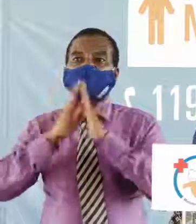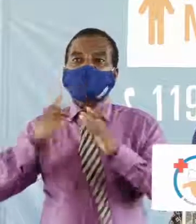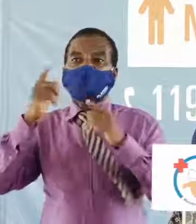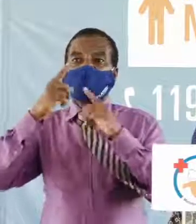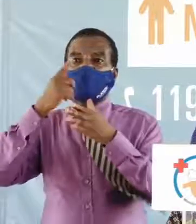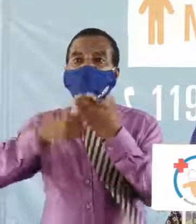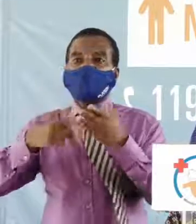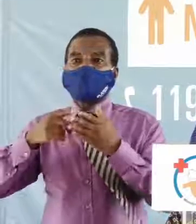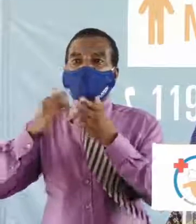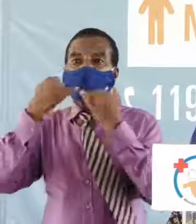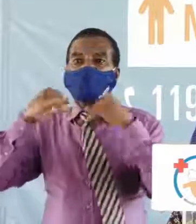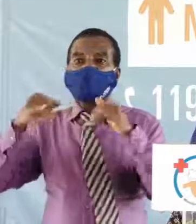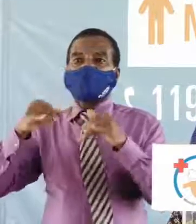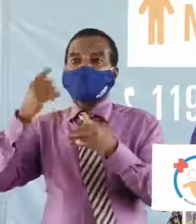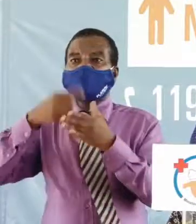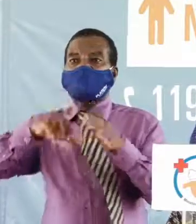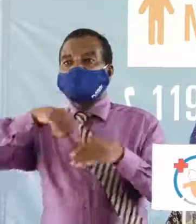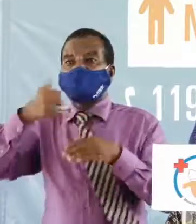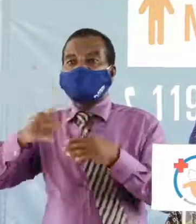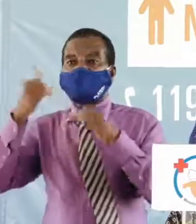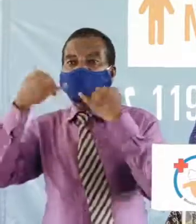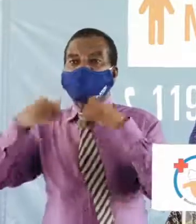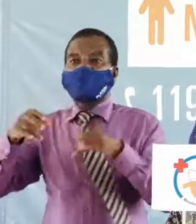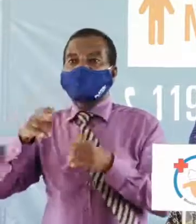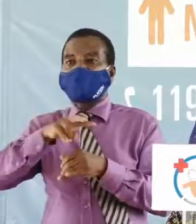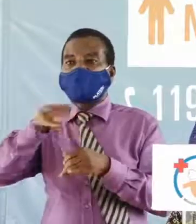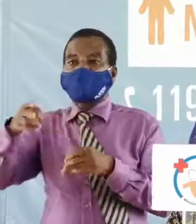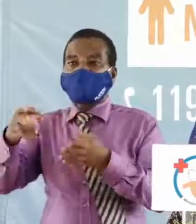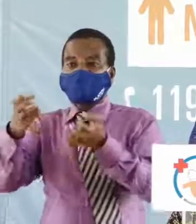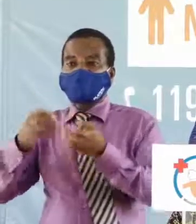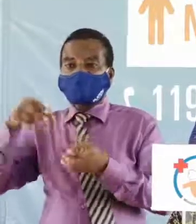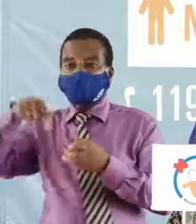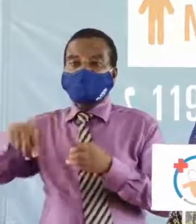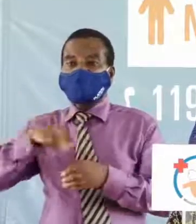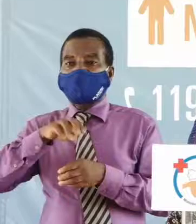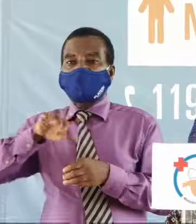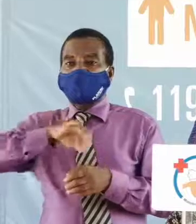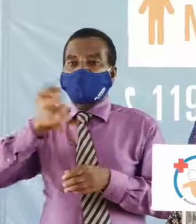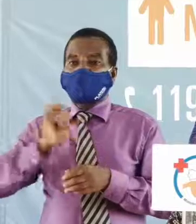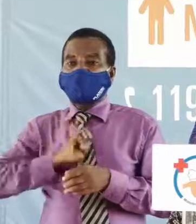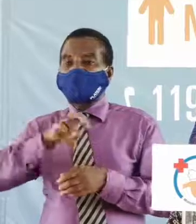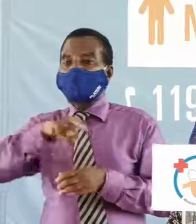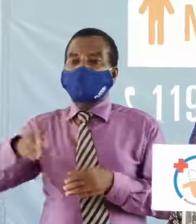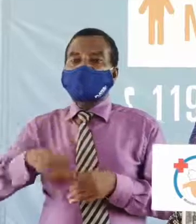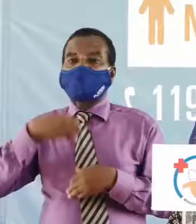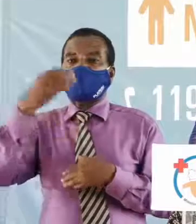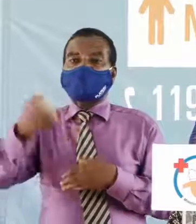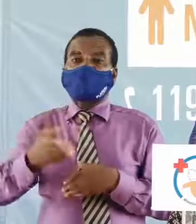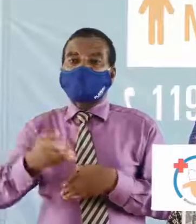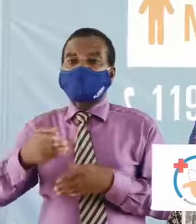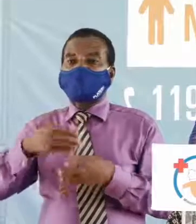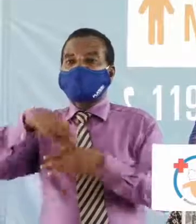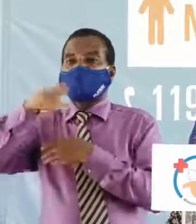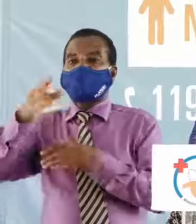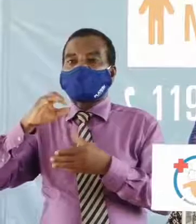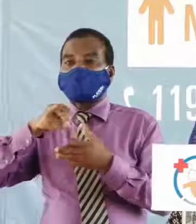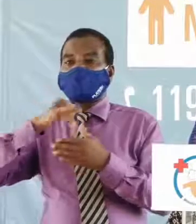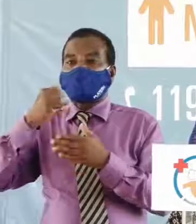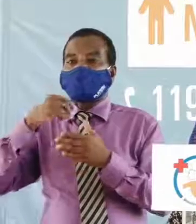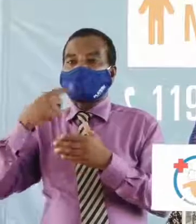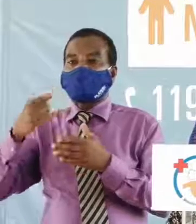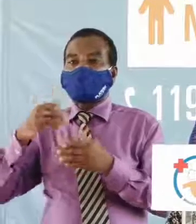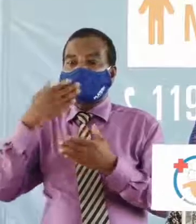quelle autre information vous voudriez que je vous donne en dehors de celle qui est la bonne est-ce qu'il y une autre